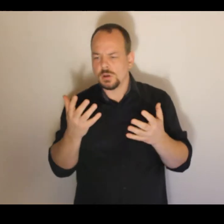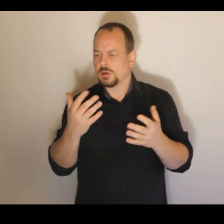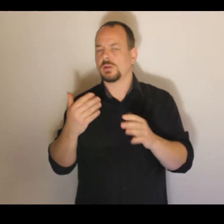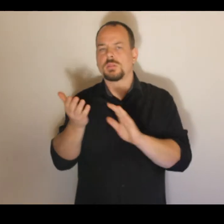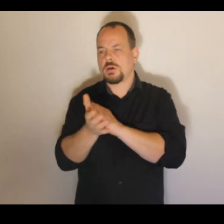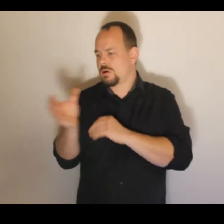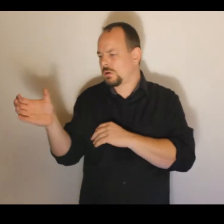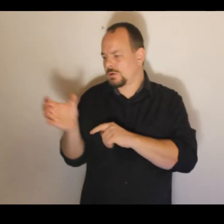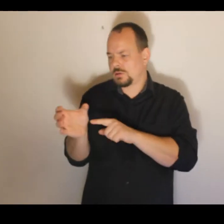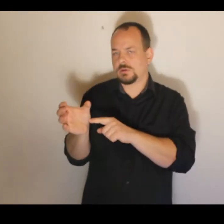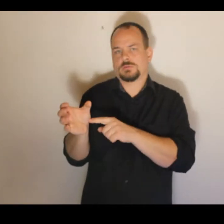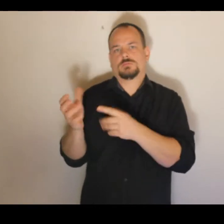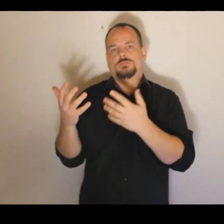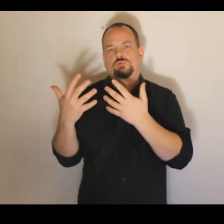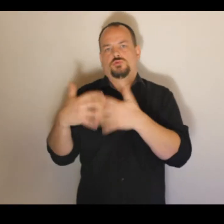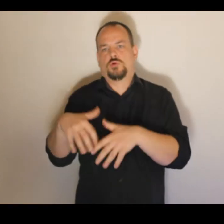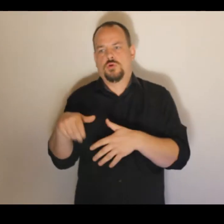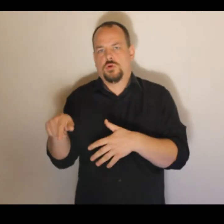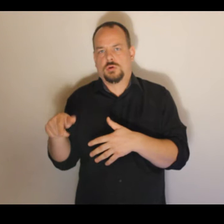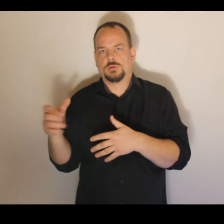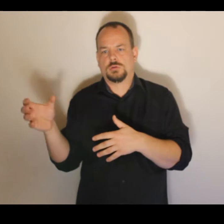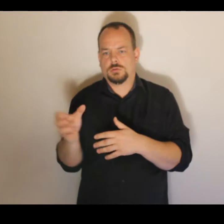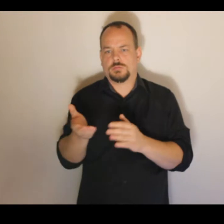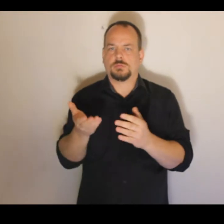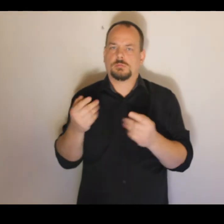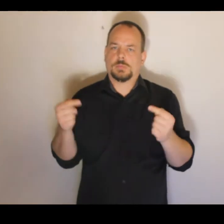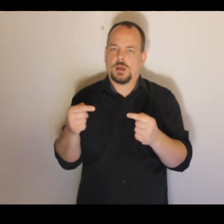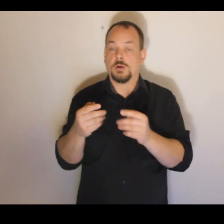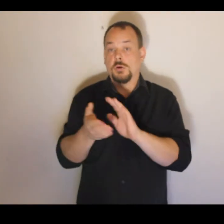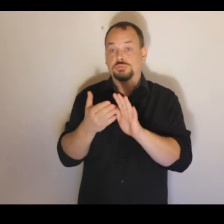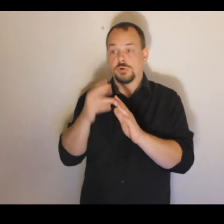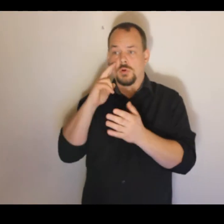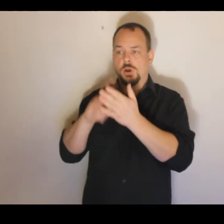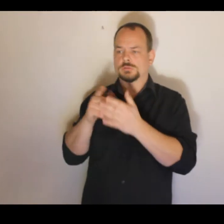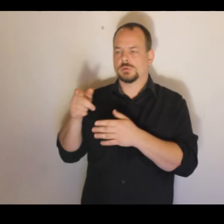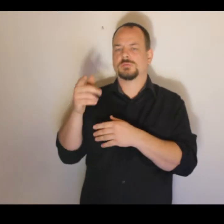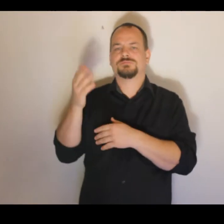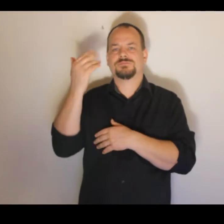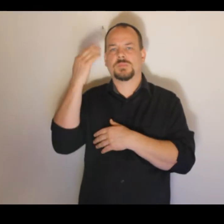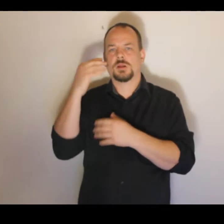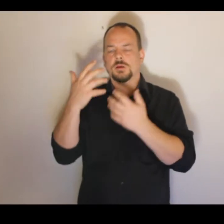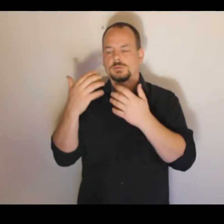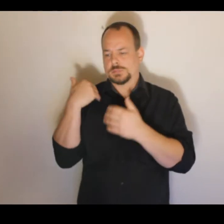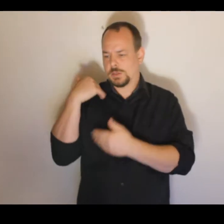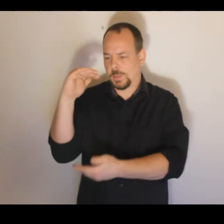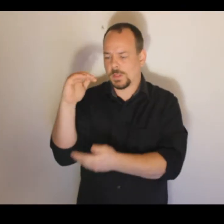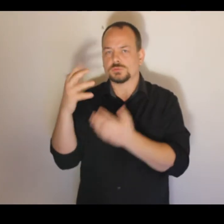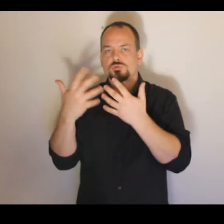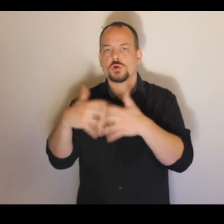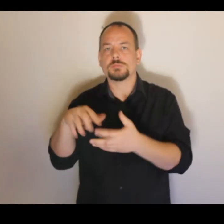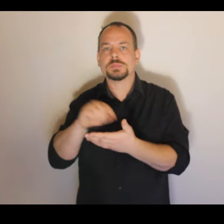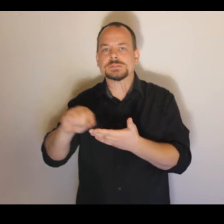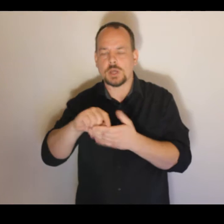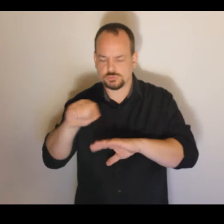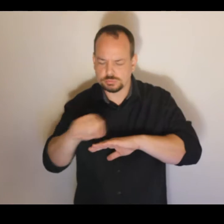těžkou práci. Nicméně představa člověku podobného stroje se v jiné celou historii. Tady máte třeba příklad